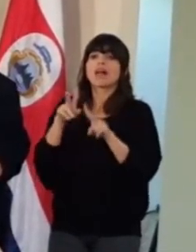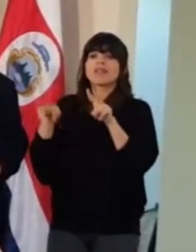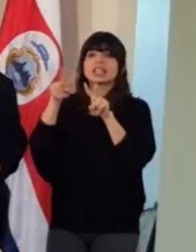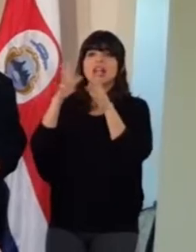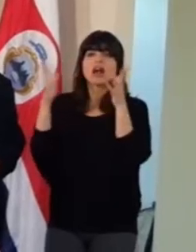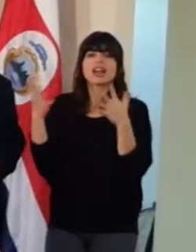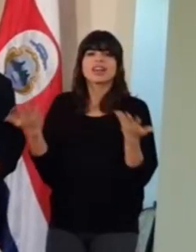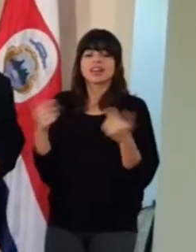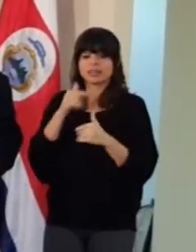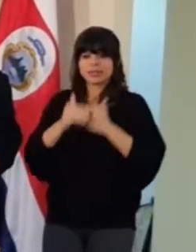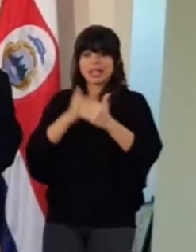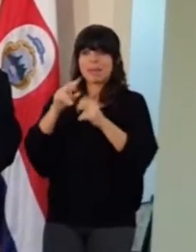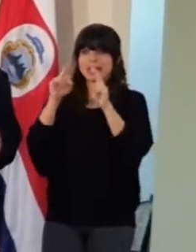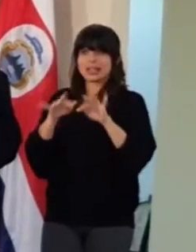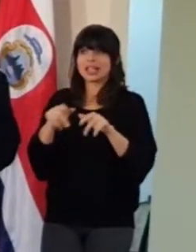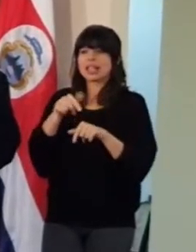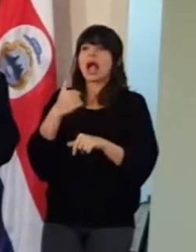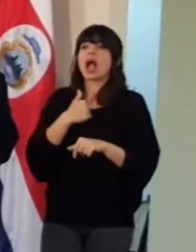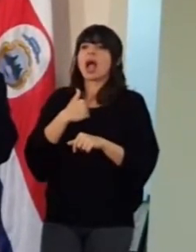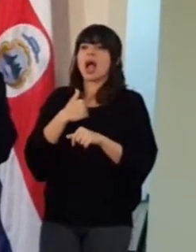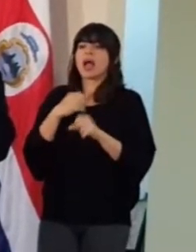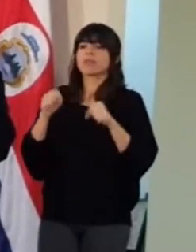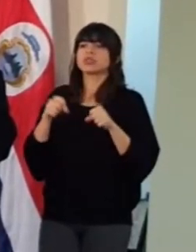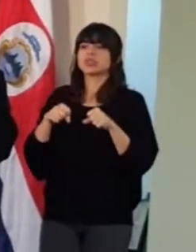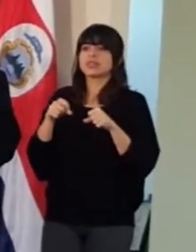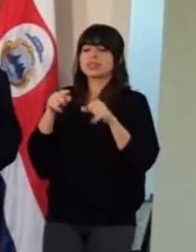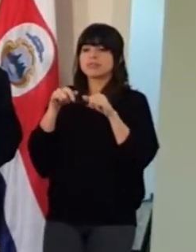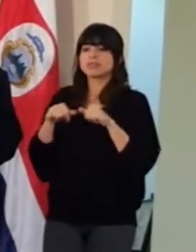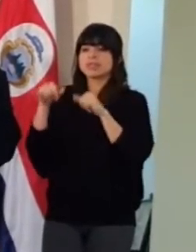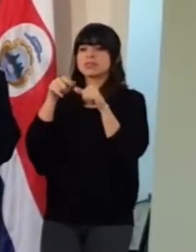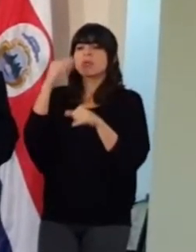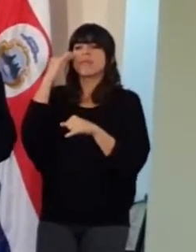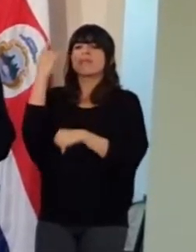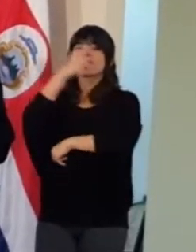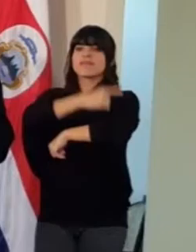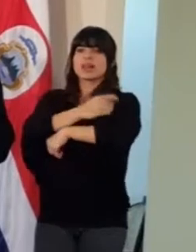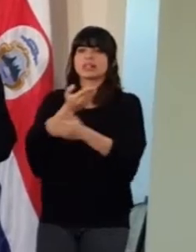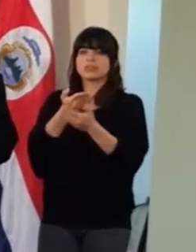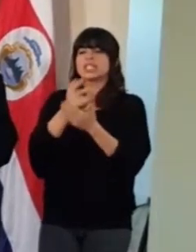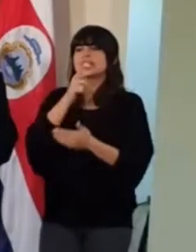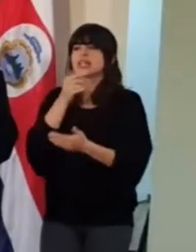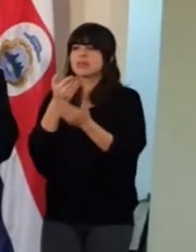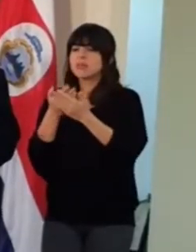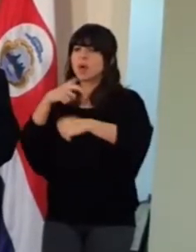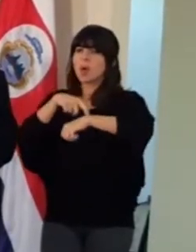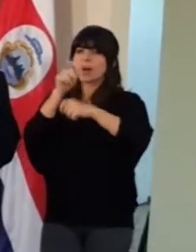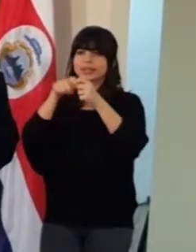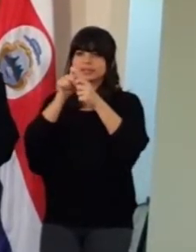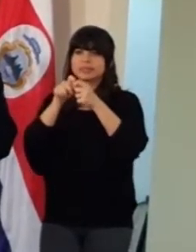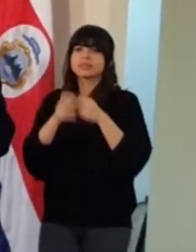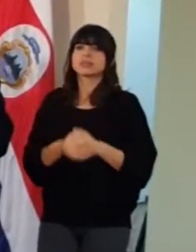gran ventaja es todo el trámite digital, que hay una gran trazabilidad del mismo, se sabe cuándo se presentó, quién no presentó, a qué hora,